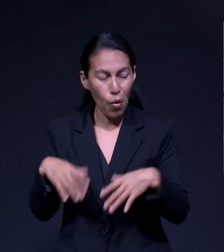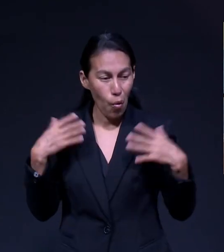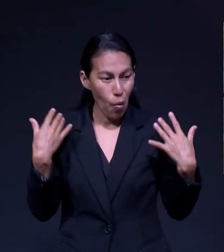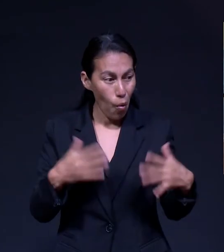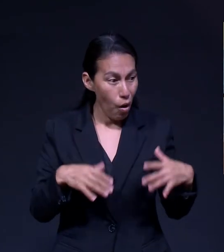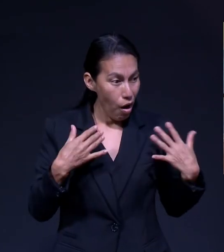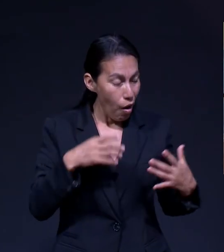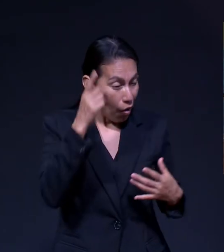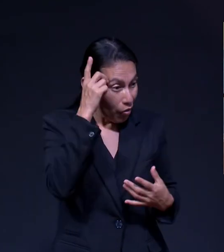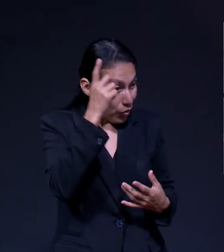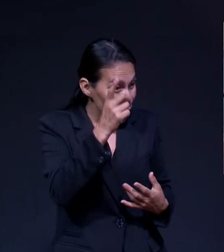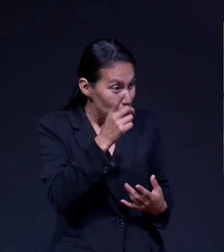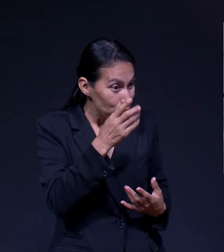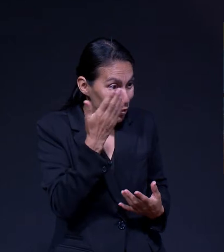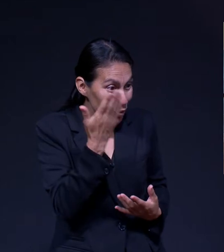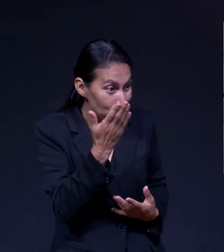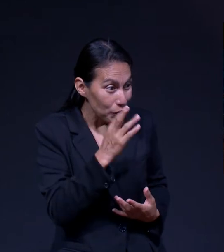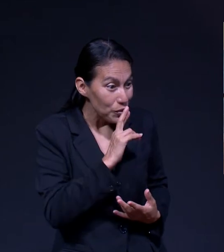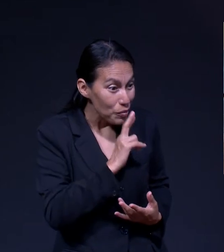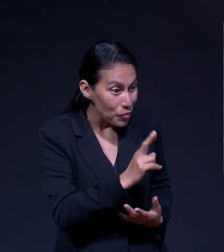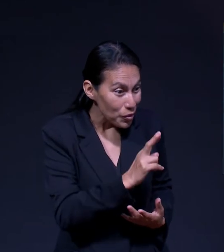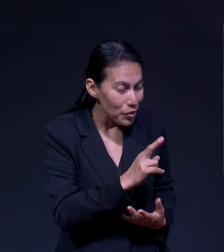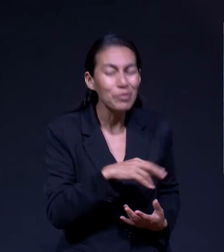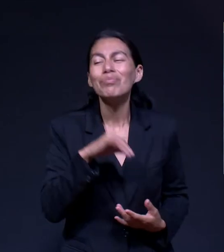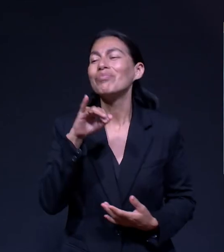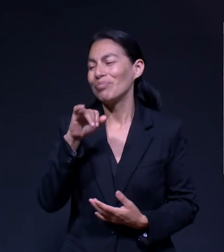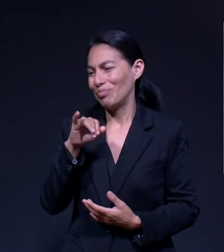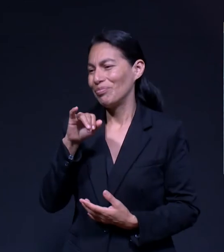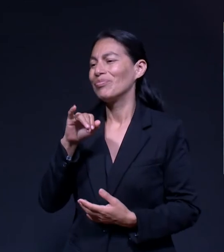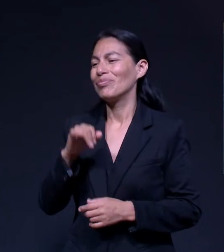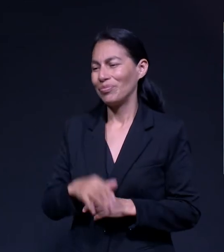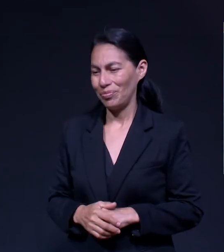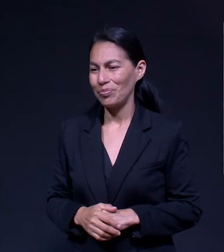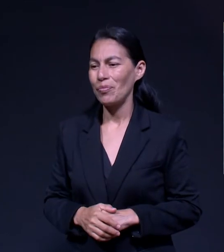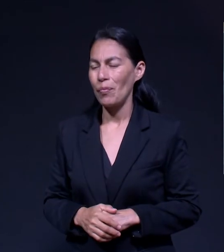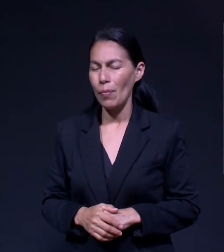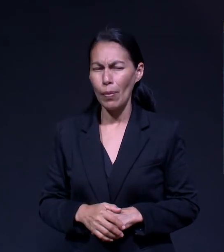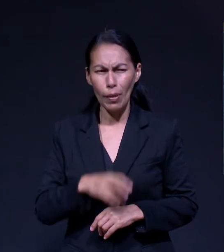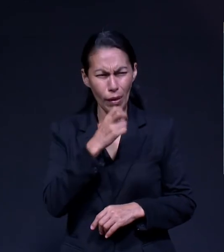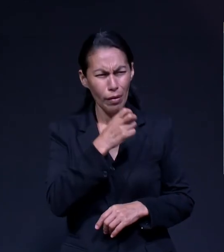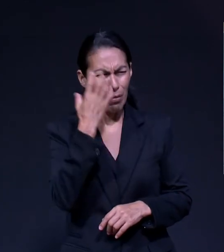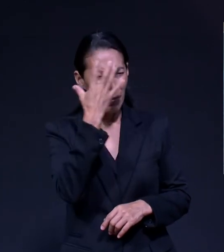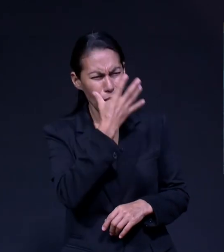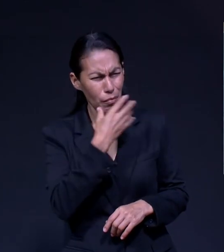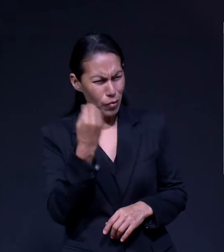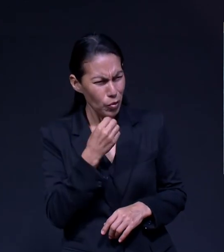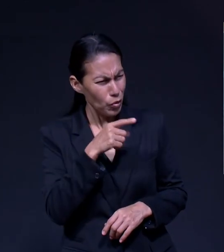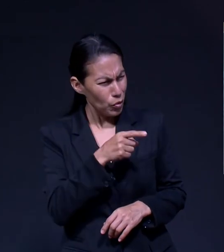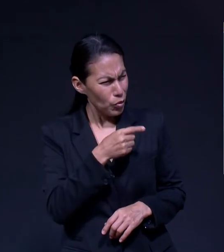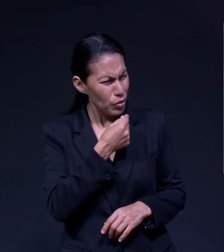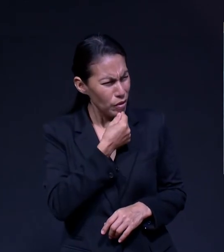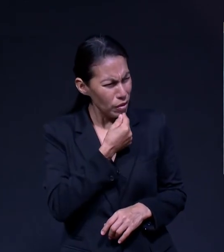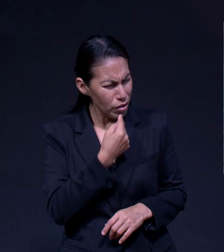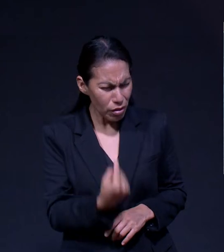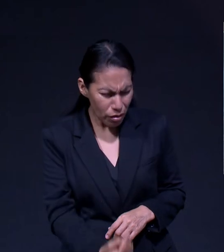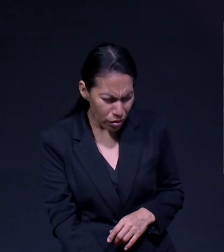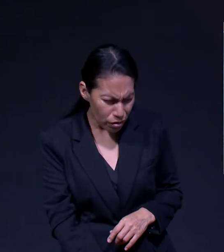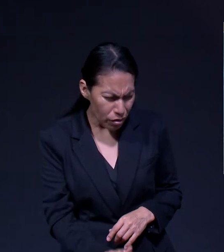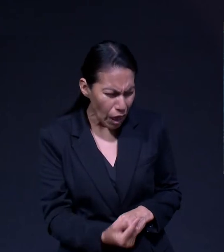un hermanito Sí Y maravilloso, aún de pequeña ya empezaste a sentir que